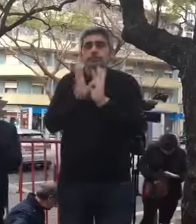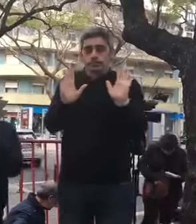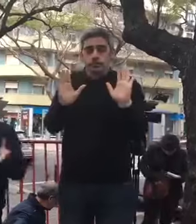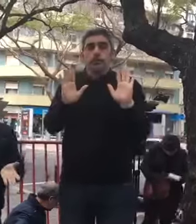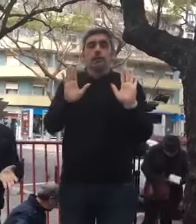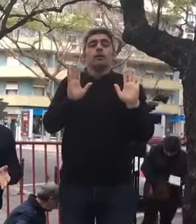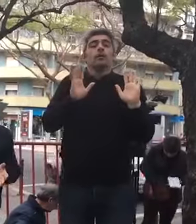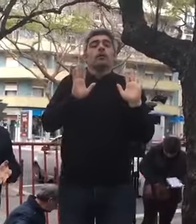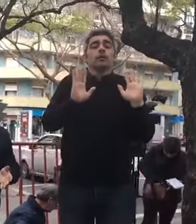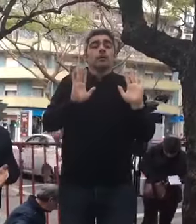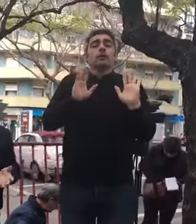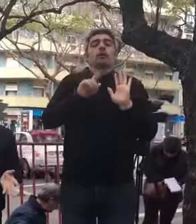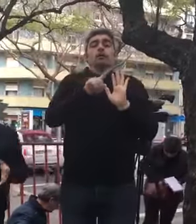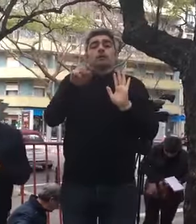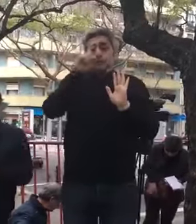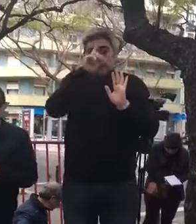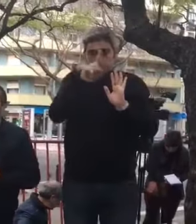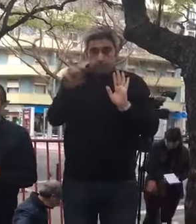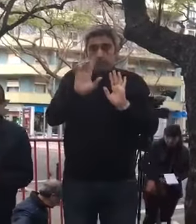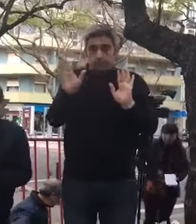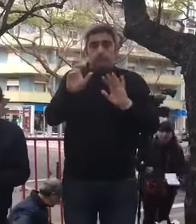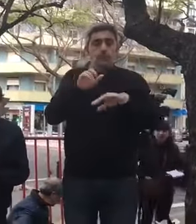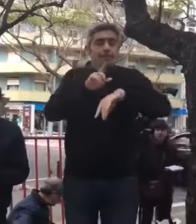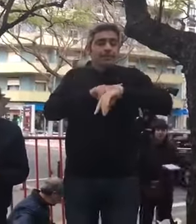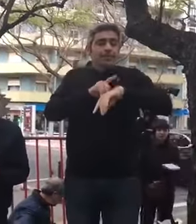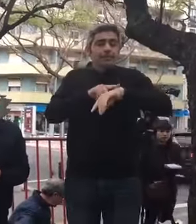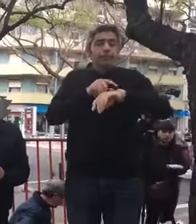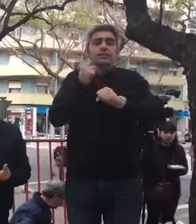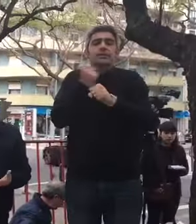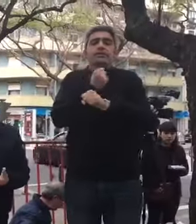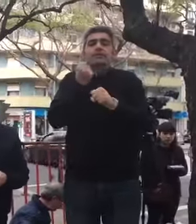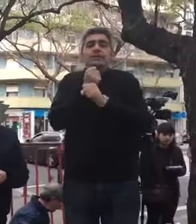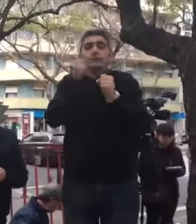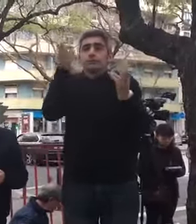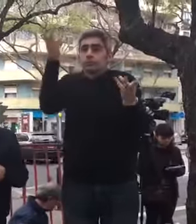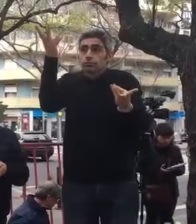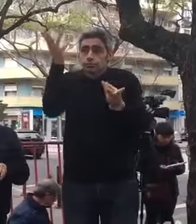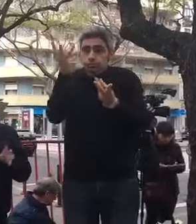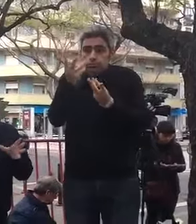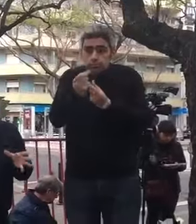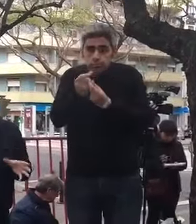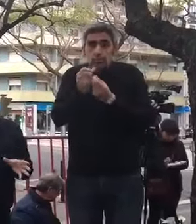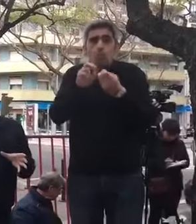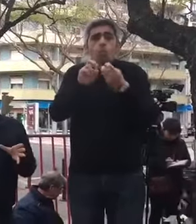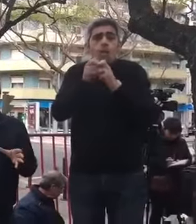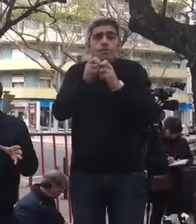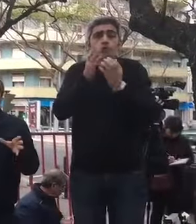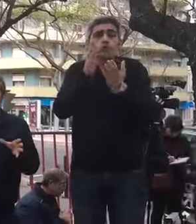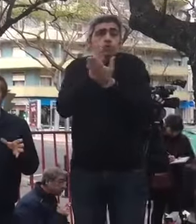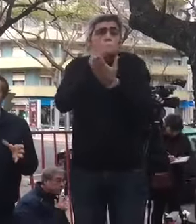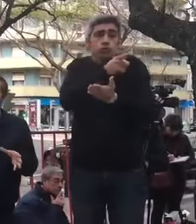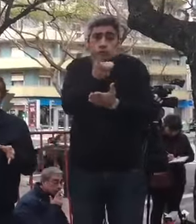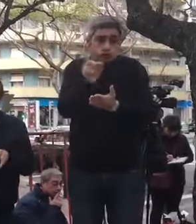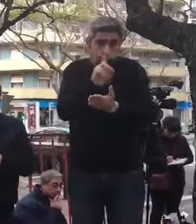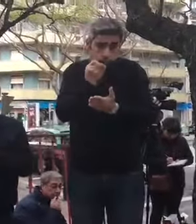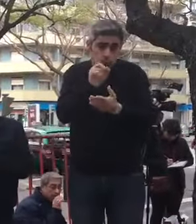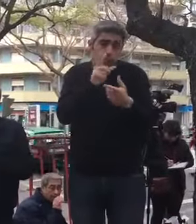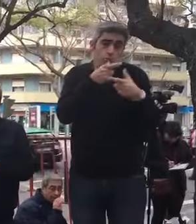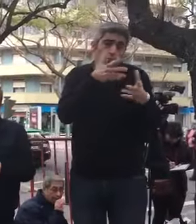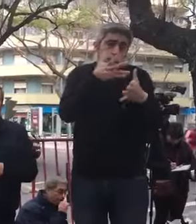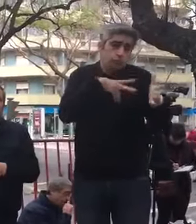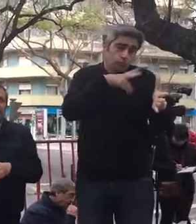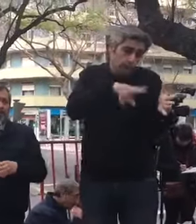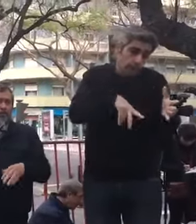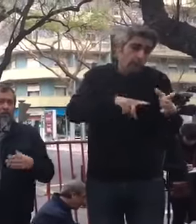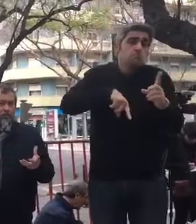Como se sabe, o problema da contagem do tempo de serviço é um problema que é comum aos colegas da língua gestual